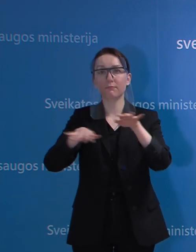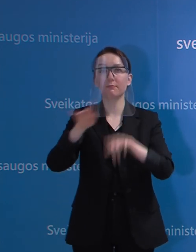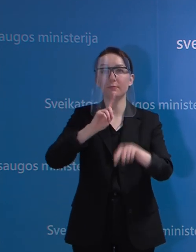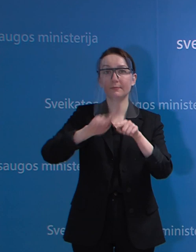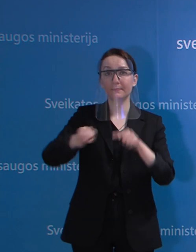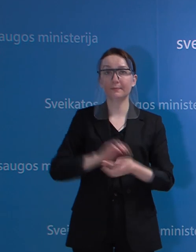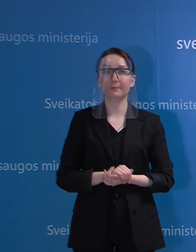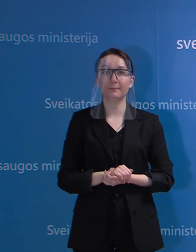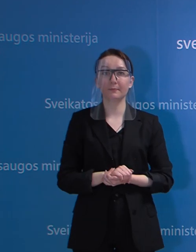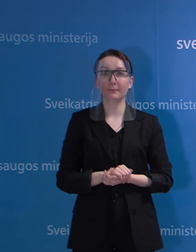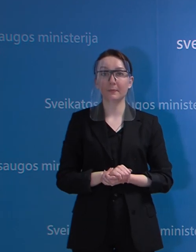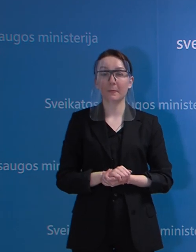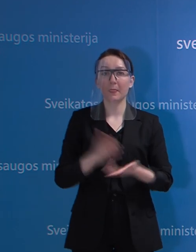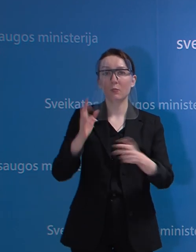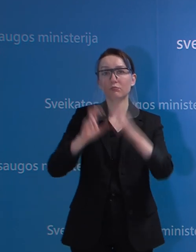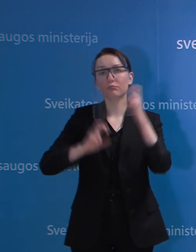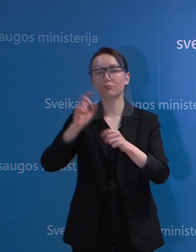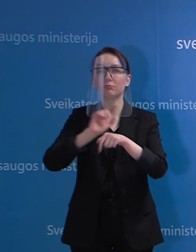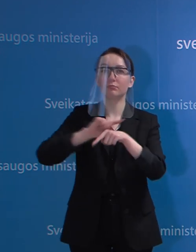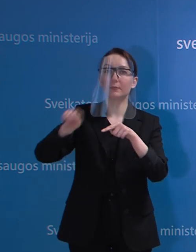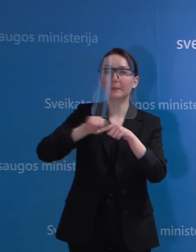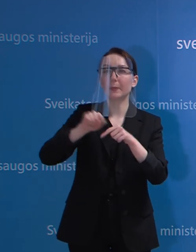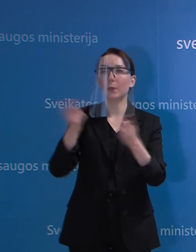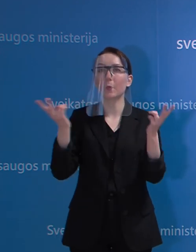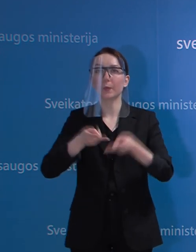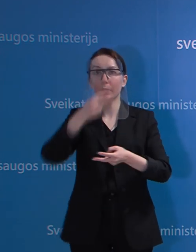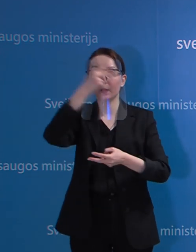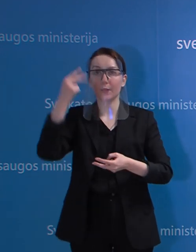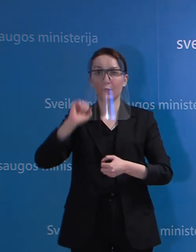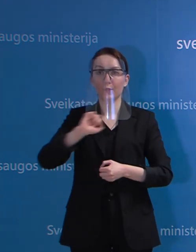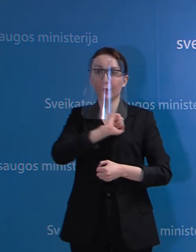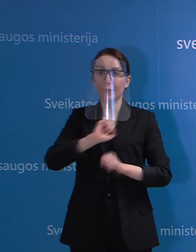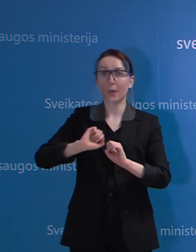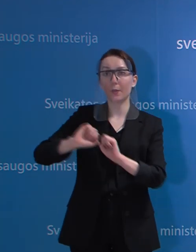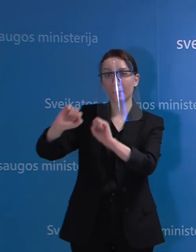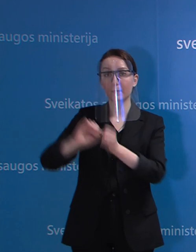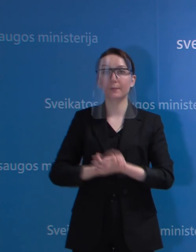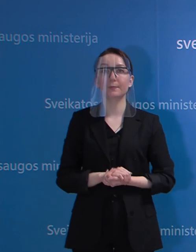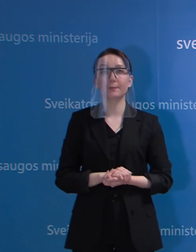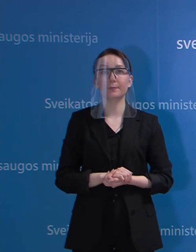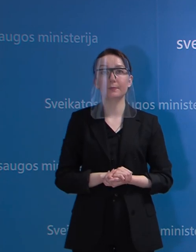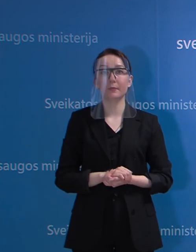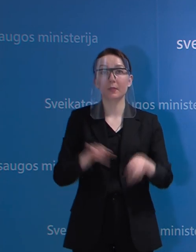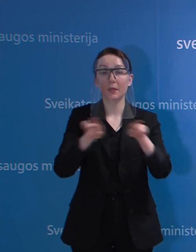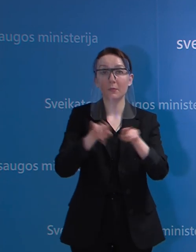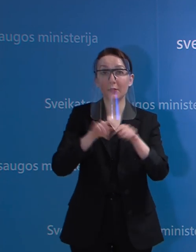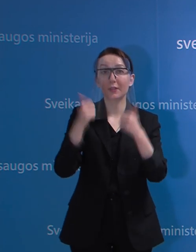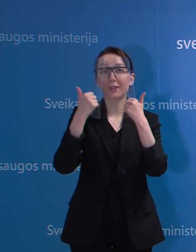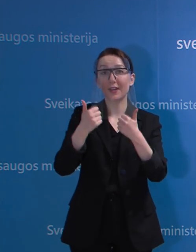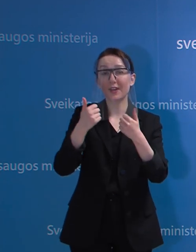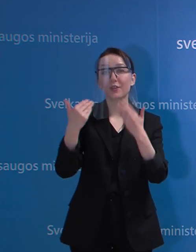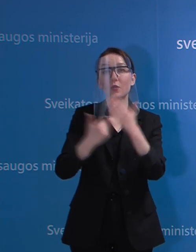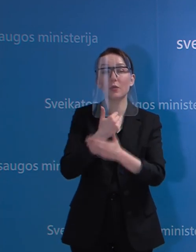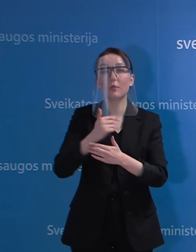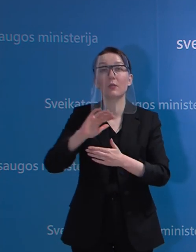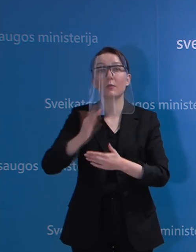prisitaikė ir pradėjo gaminti produktus, kurių šiuo metu reikia Lietuvos medikam apsaugoti. Bet kita gera dalis